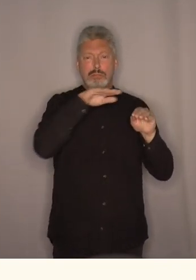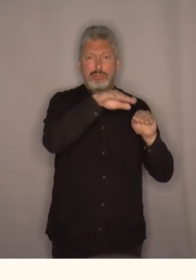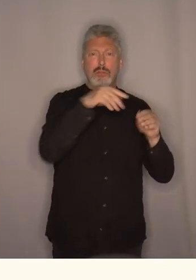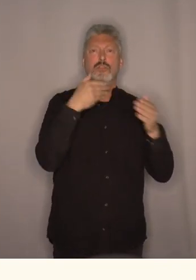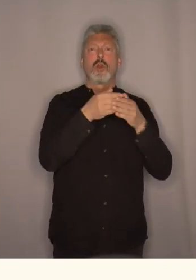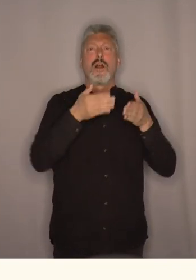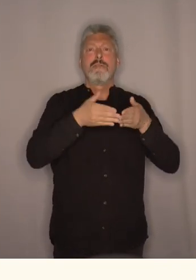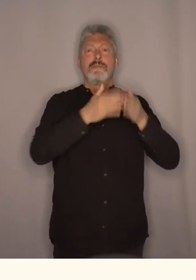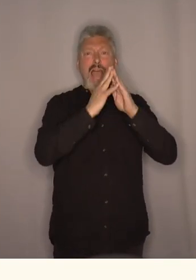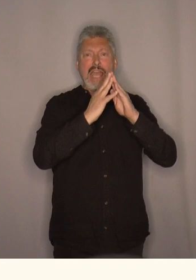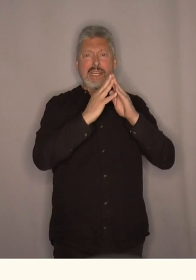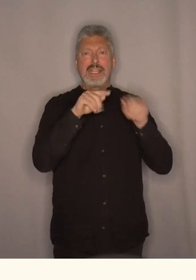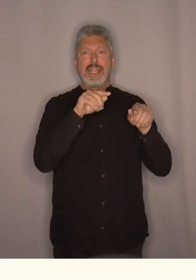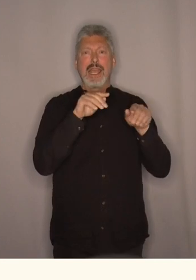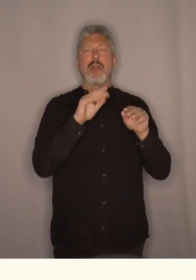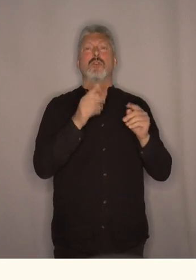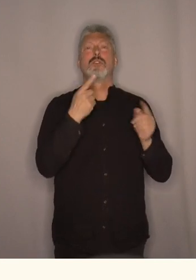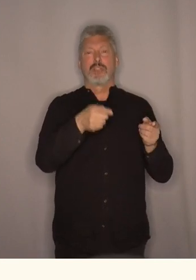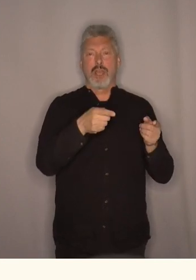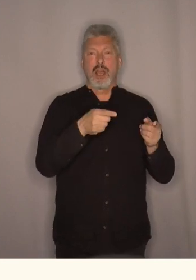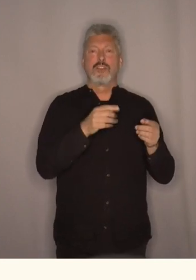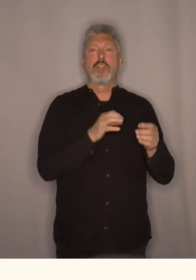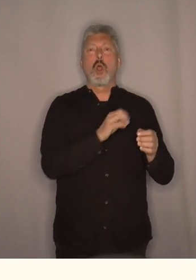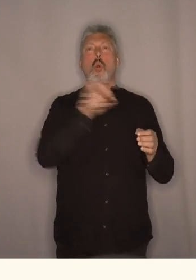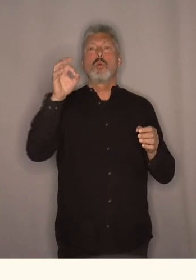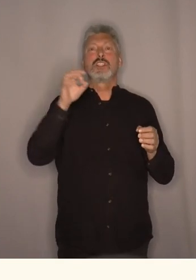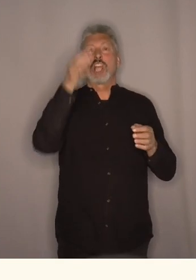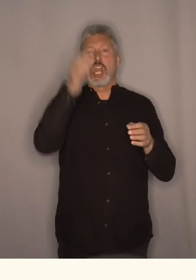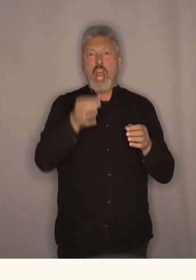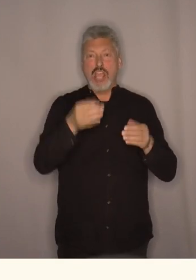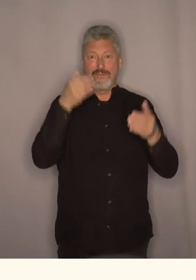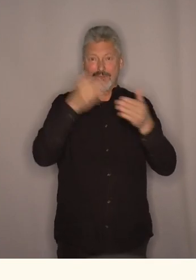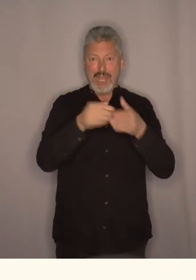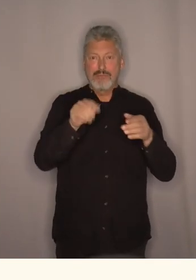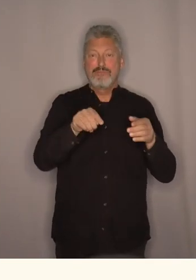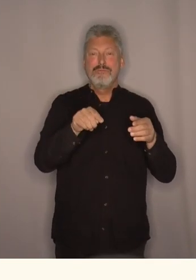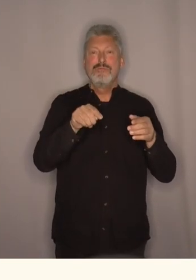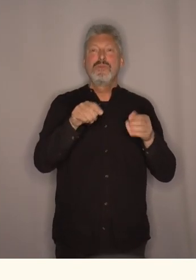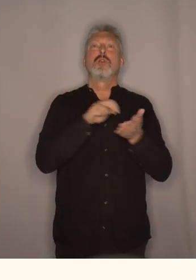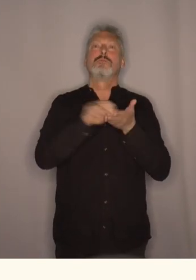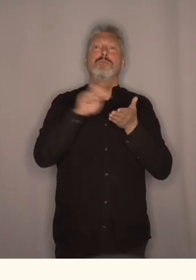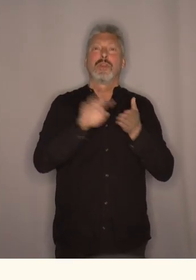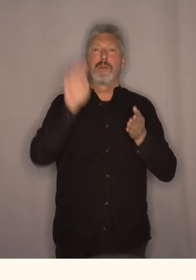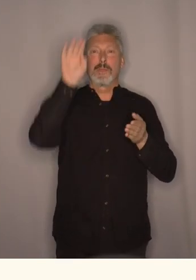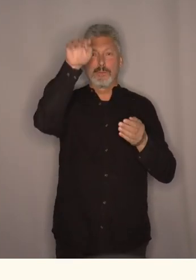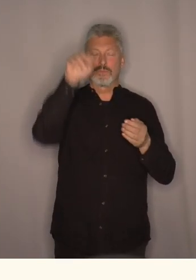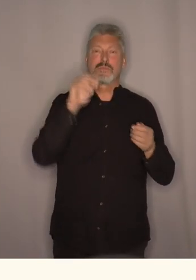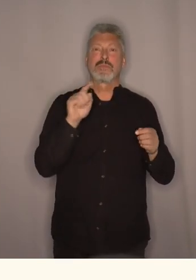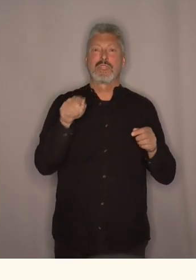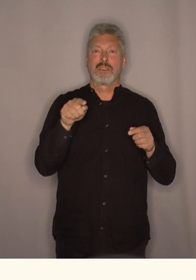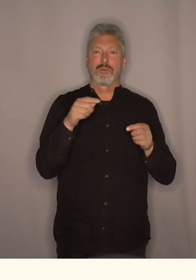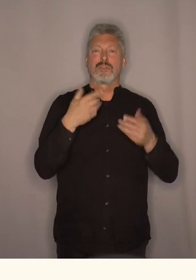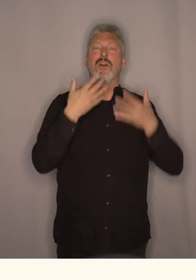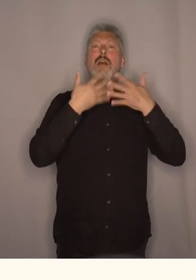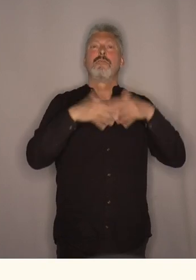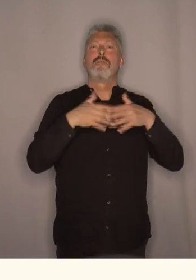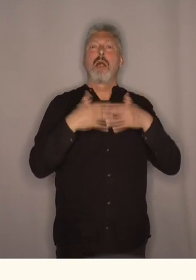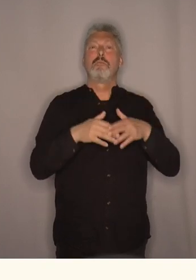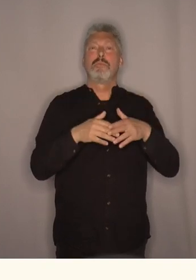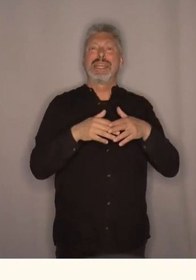og når vi kom frem til fergeleier på Osterøy så kunne vi gå opp til fabrikken. Det var da Valestrandsfossen og var et fabrikkutsal.